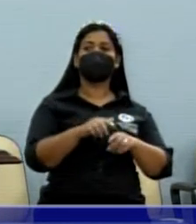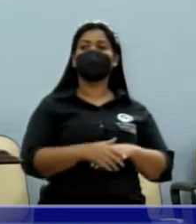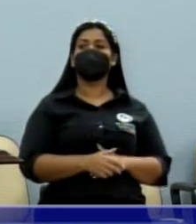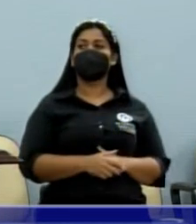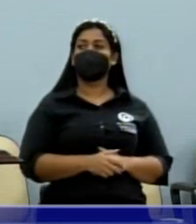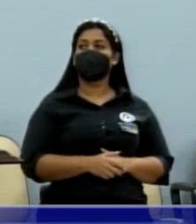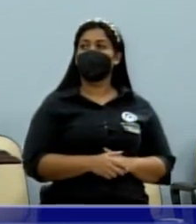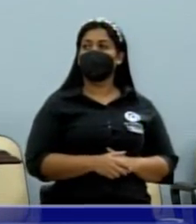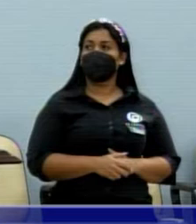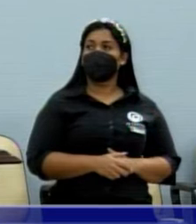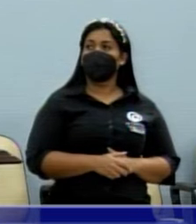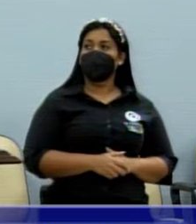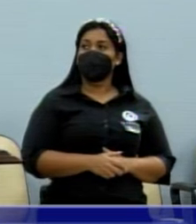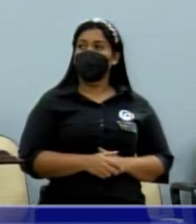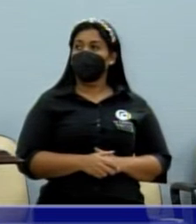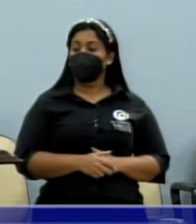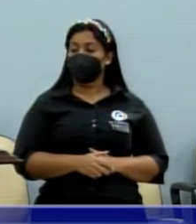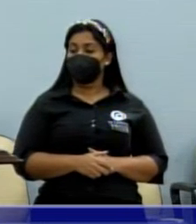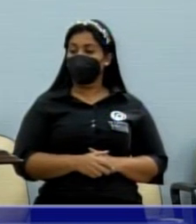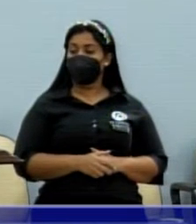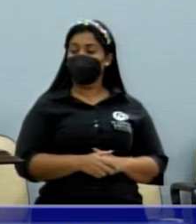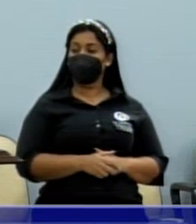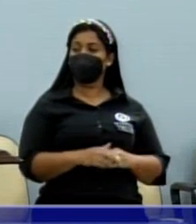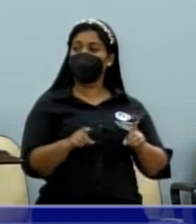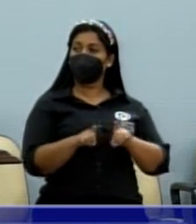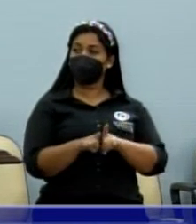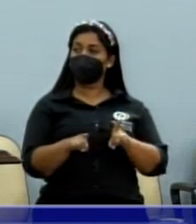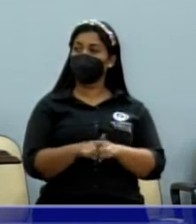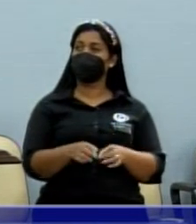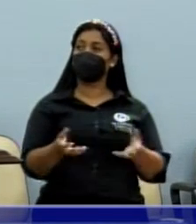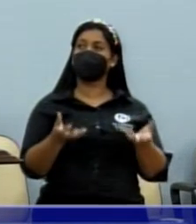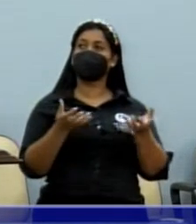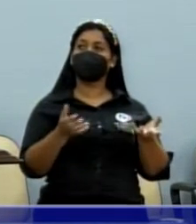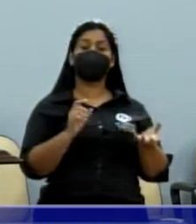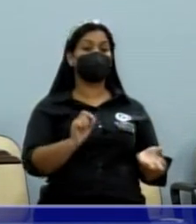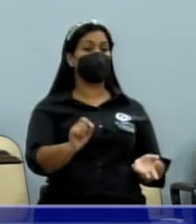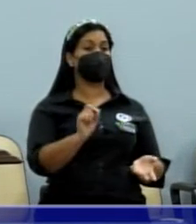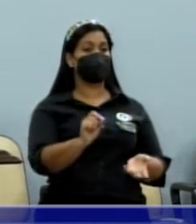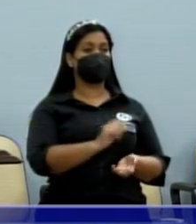papo, e queria também comentar o